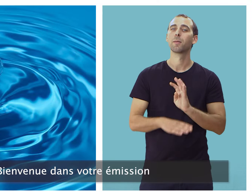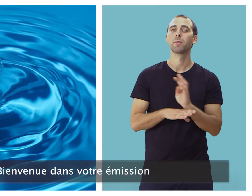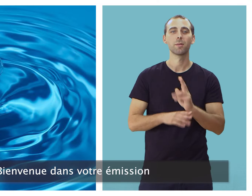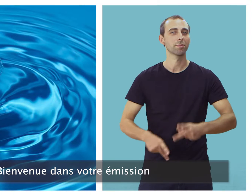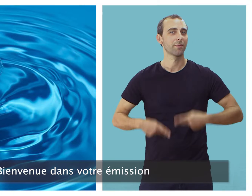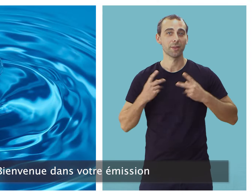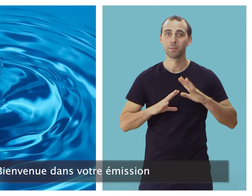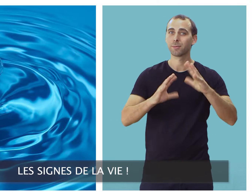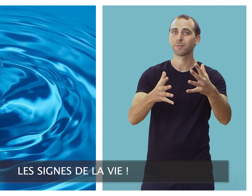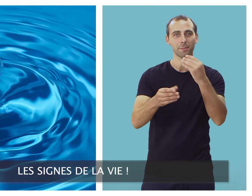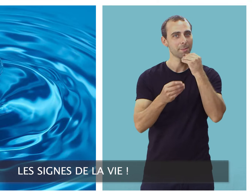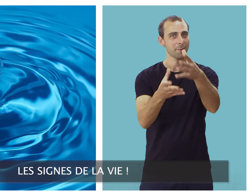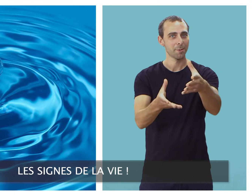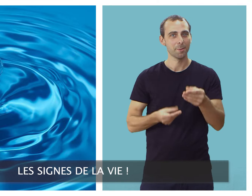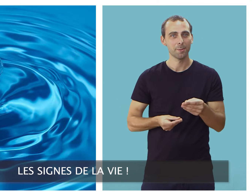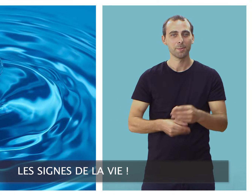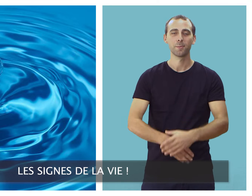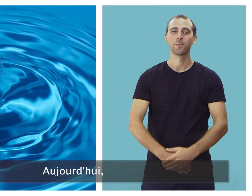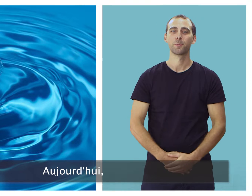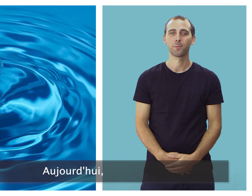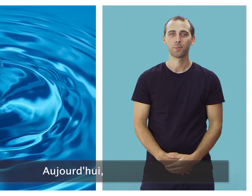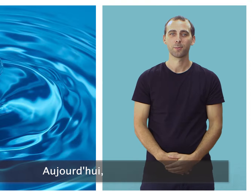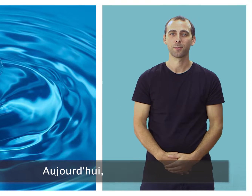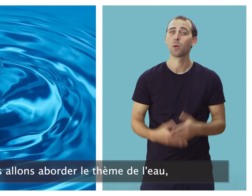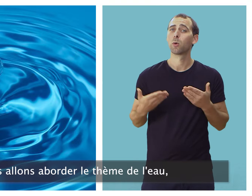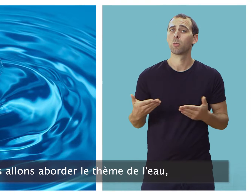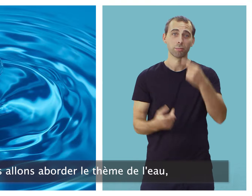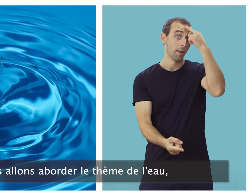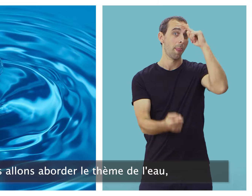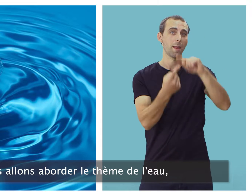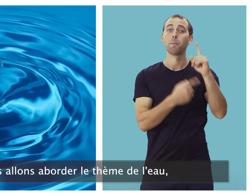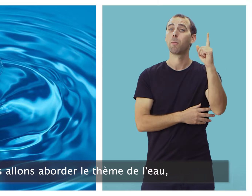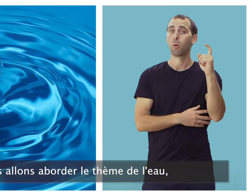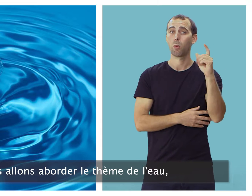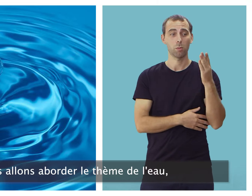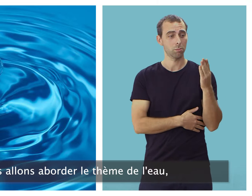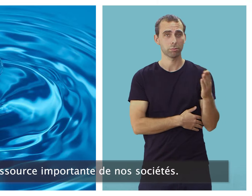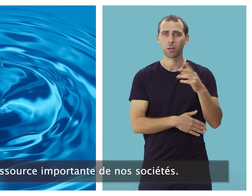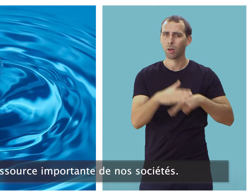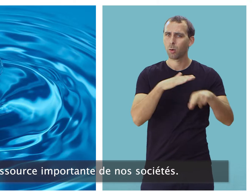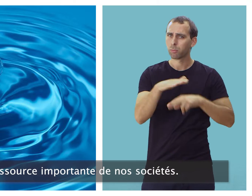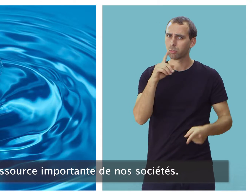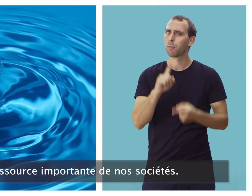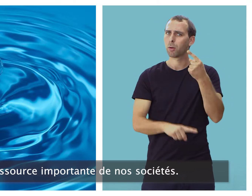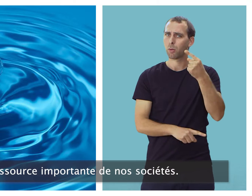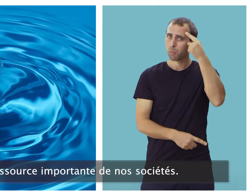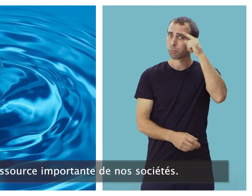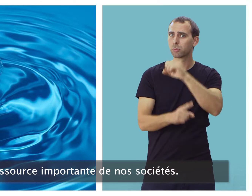Bienvenue dans votre émission Les Signes de la vie. Aujourd'hui, nous allons aborder le thème de l'eau, une ressource importante dans nos sociétés.